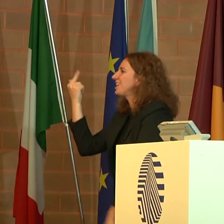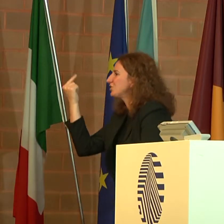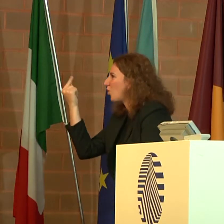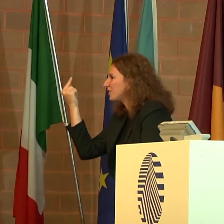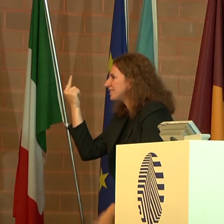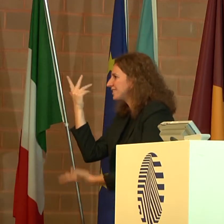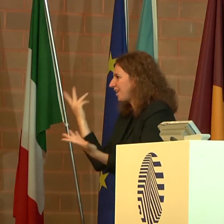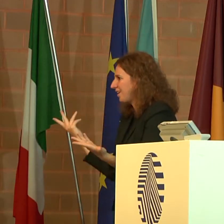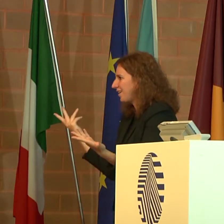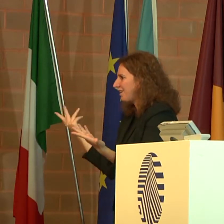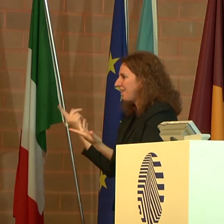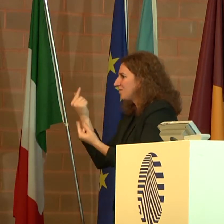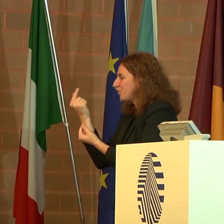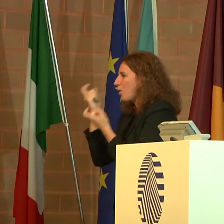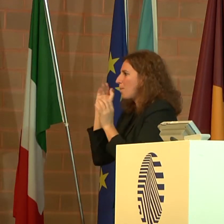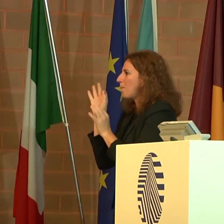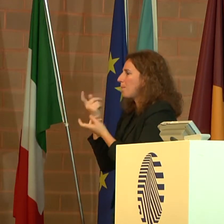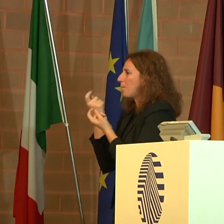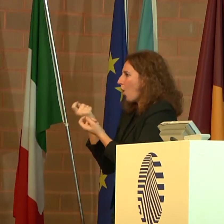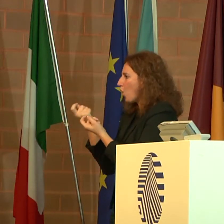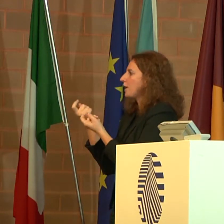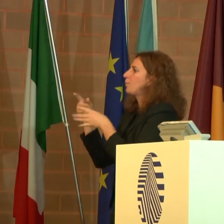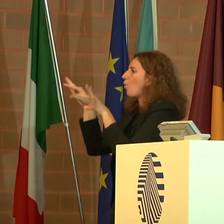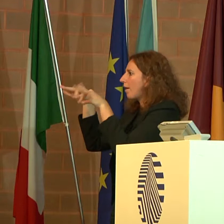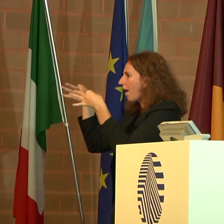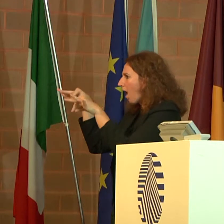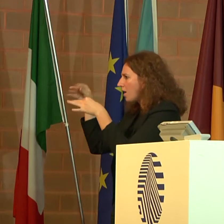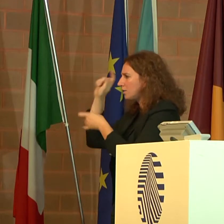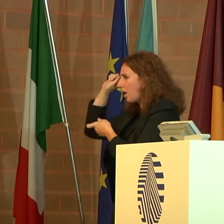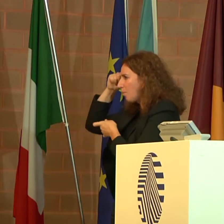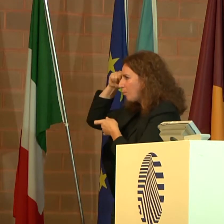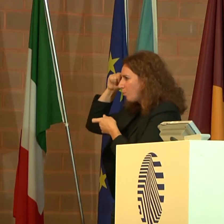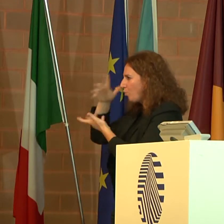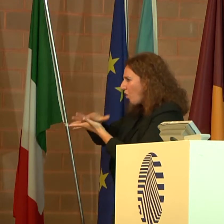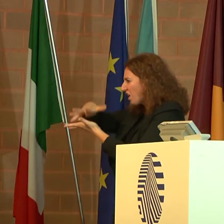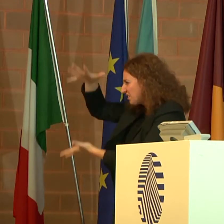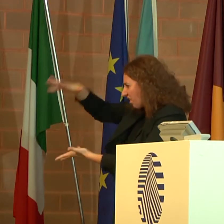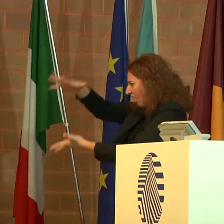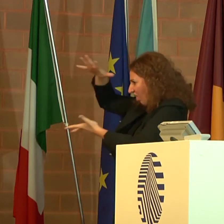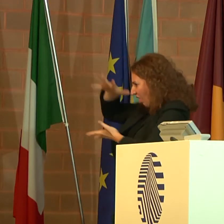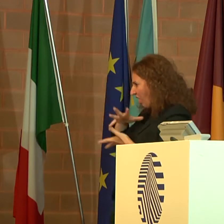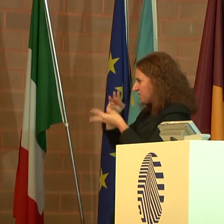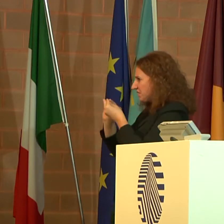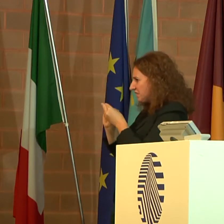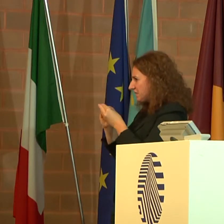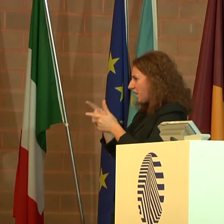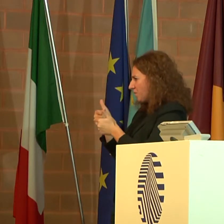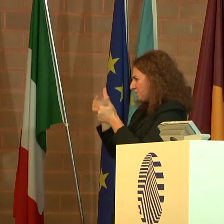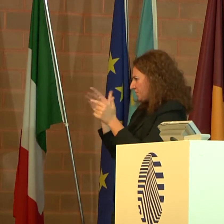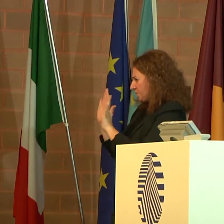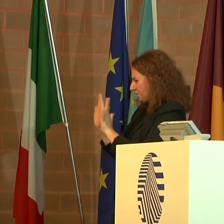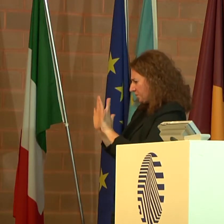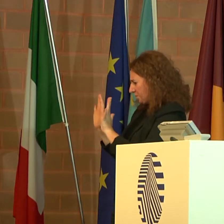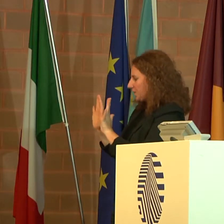e una complessiva e decisa spurocratizzazione per quanto auspicata del sistema. Nella drammatica